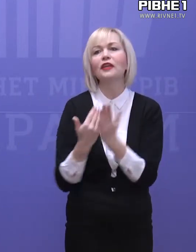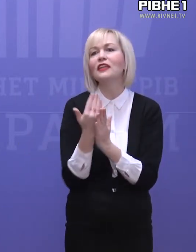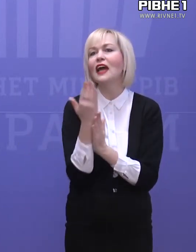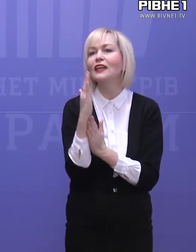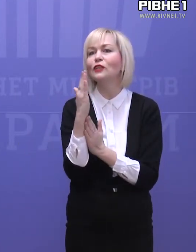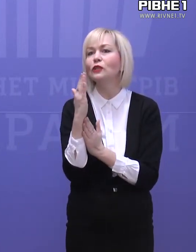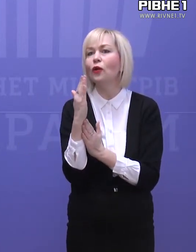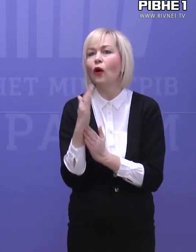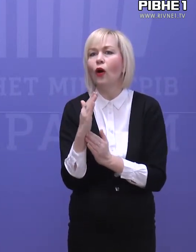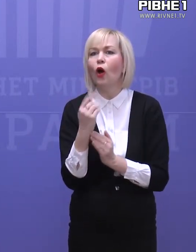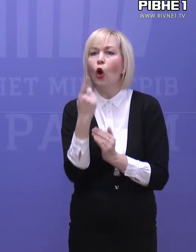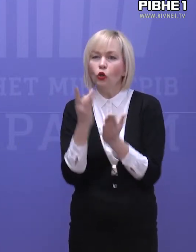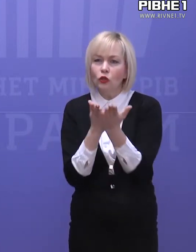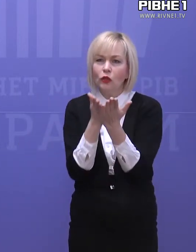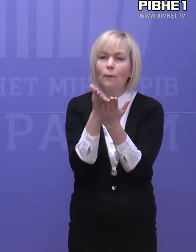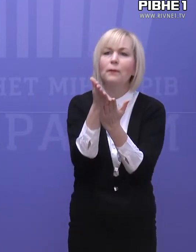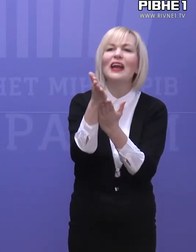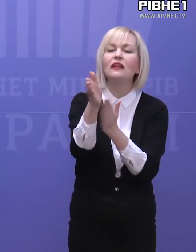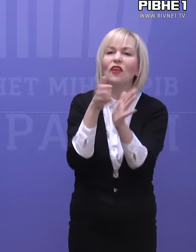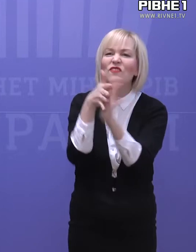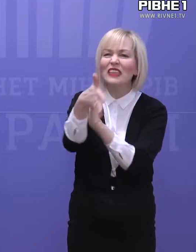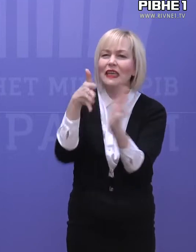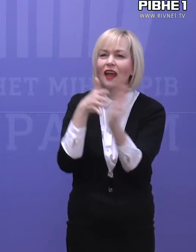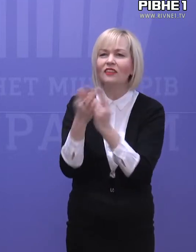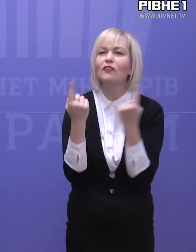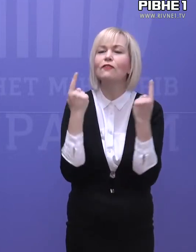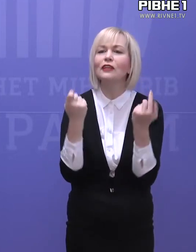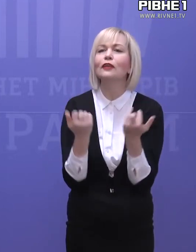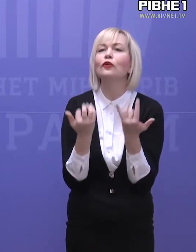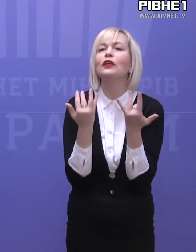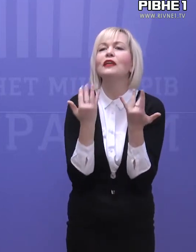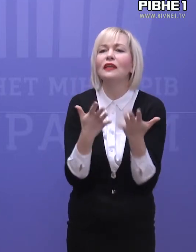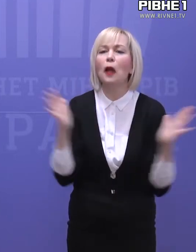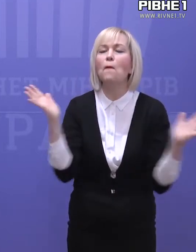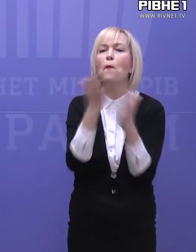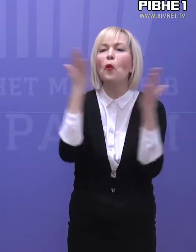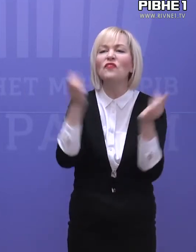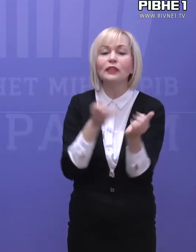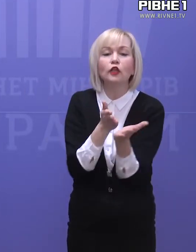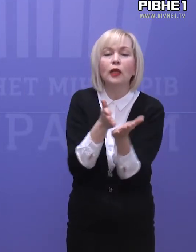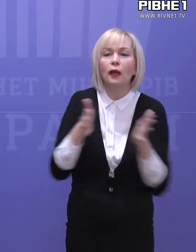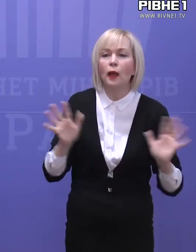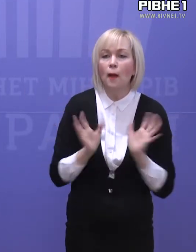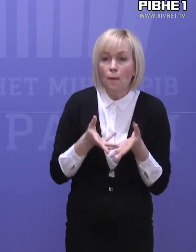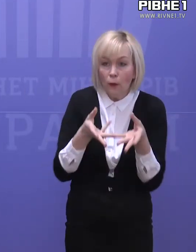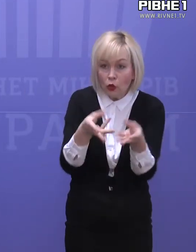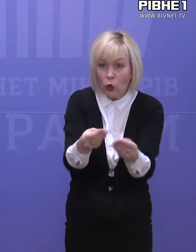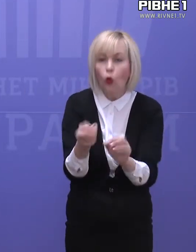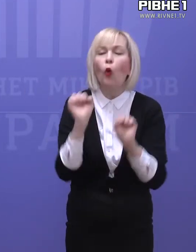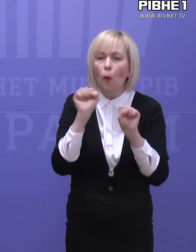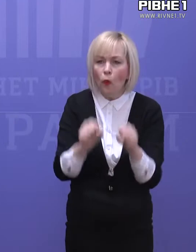однонаправленим потоком виділятися великій кількості повітряного потоку, який може містити